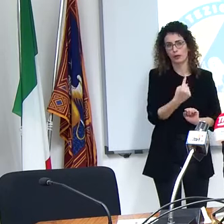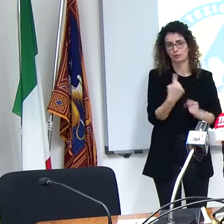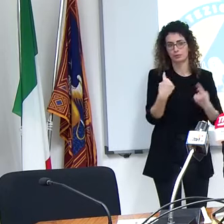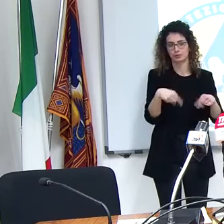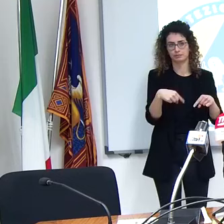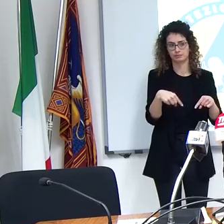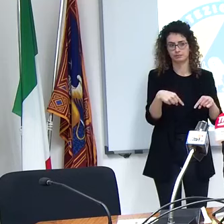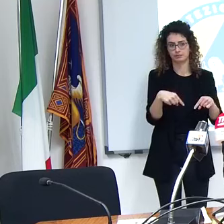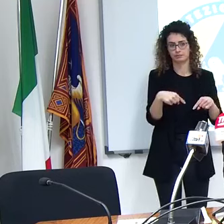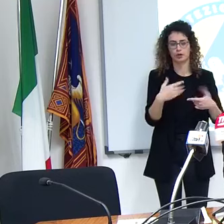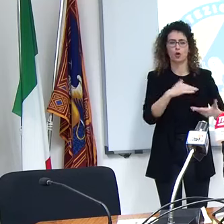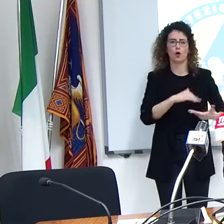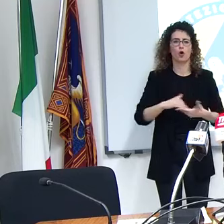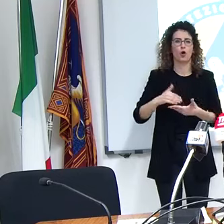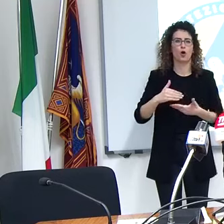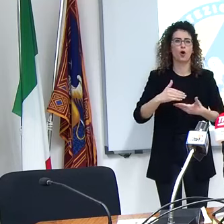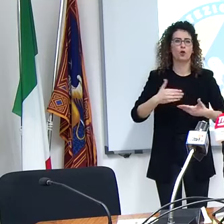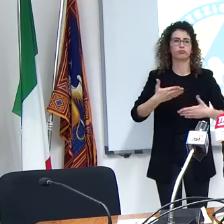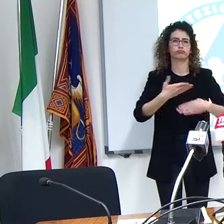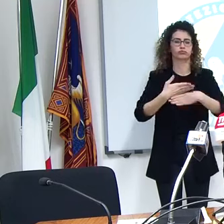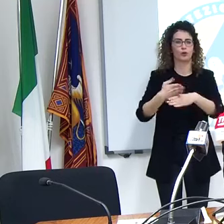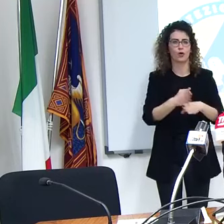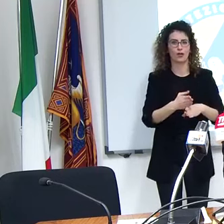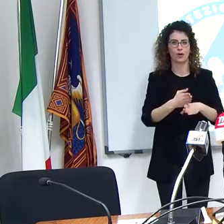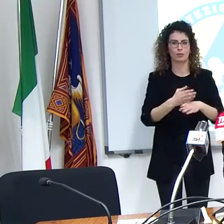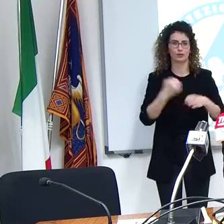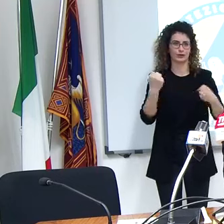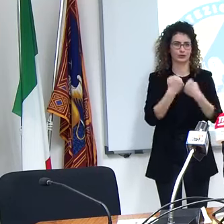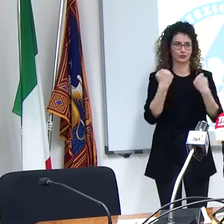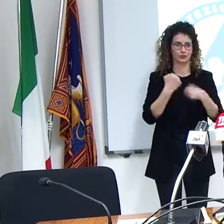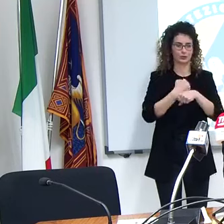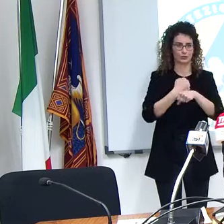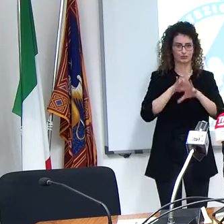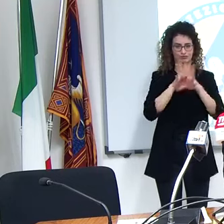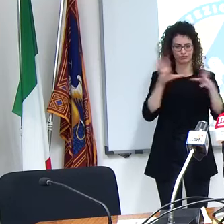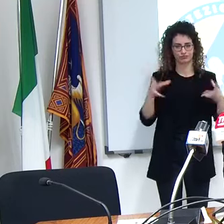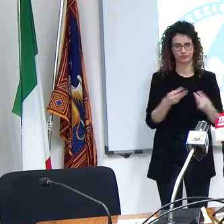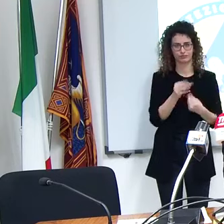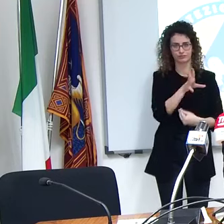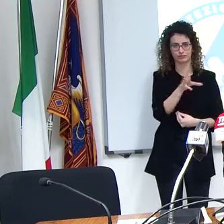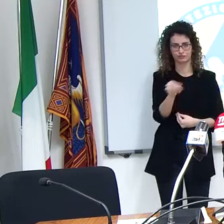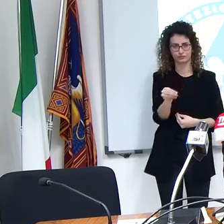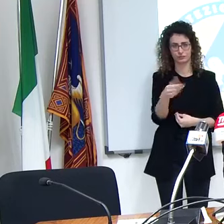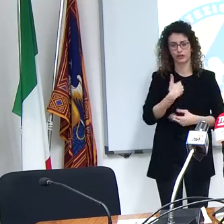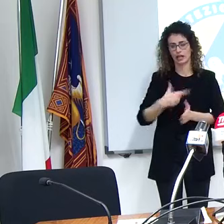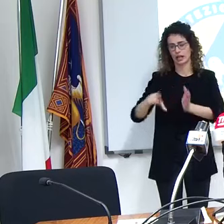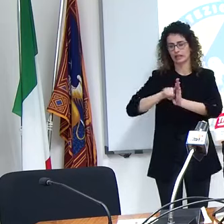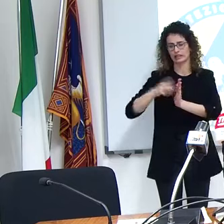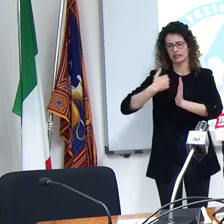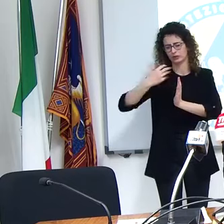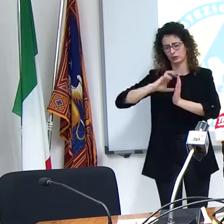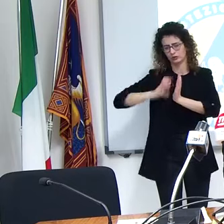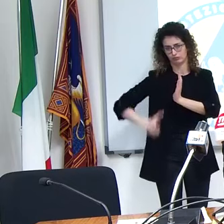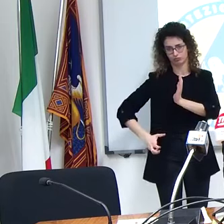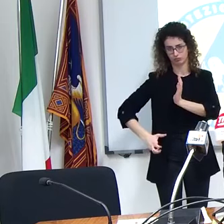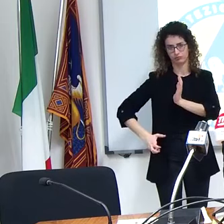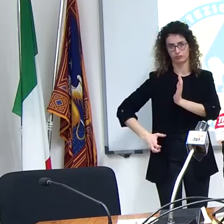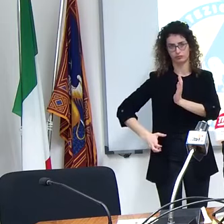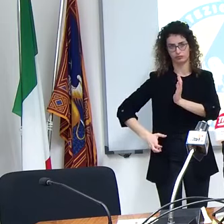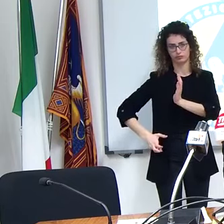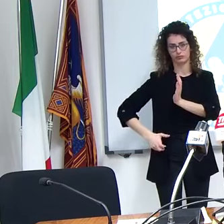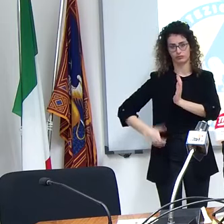collaborazione di tutti quanti nella ricostruzione di una normativa sicuramente stratificata accelerata con